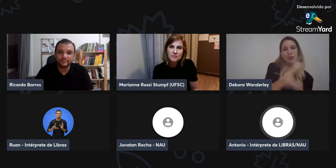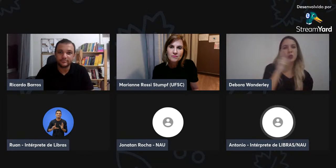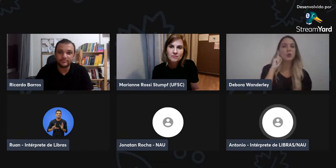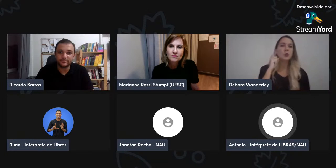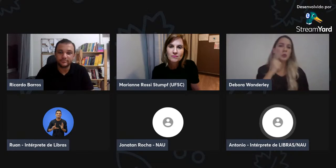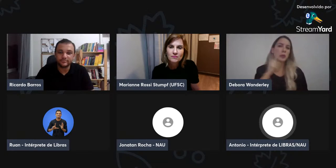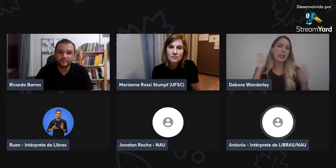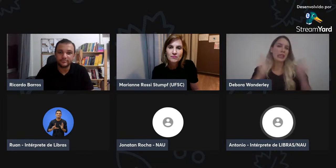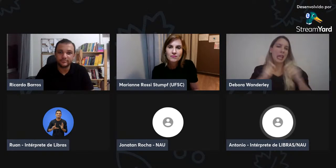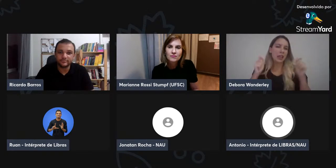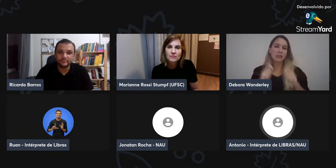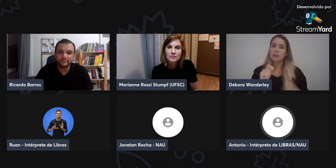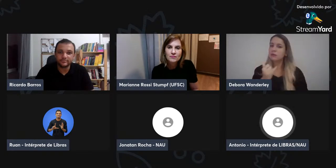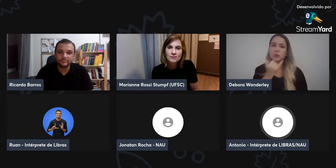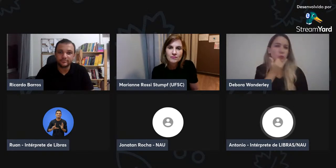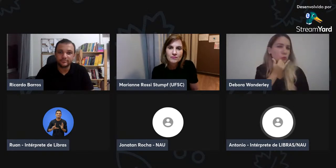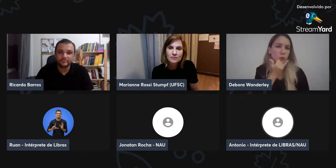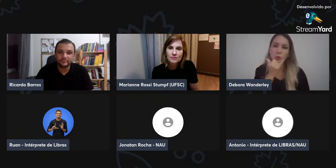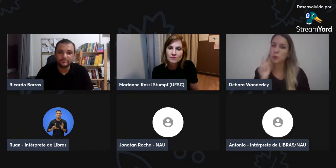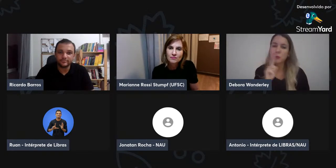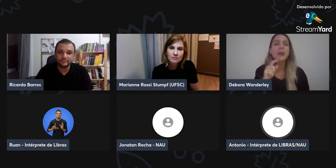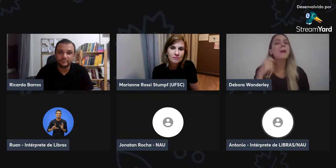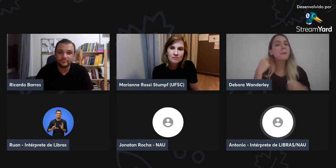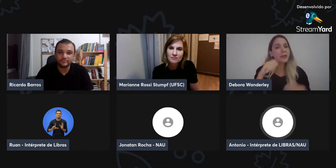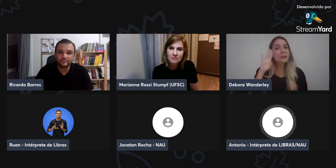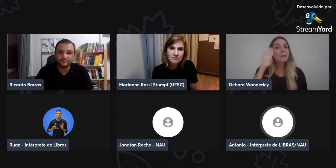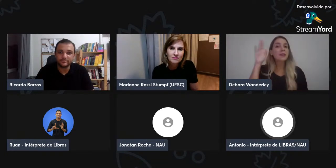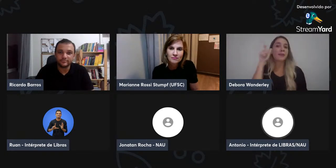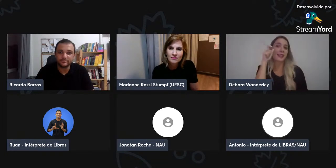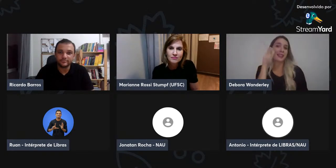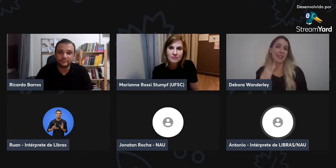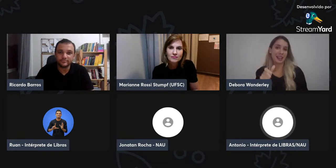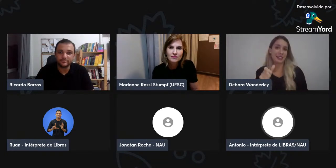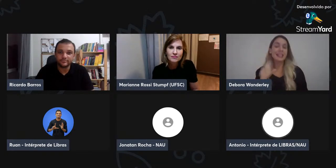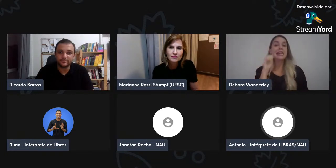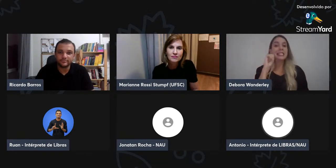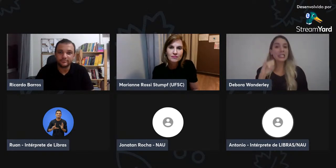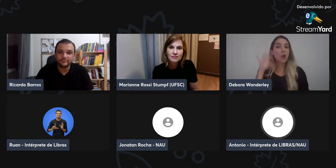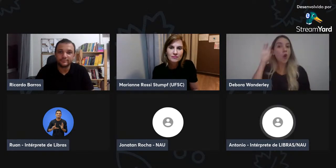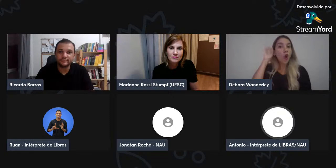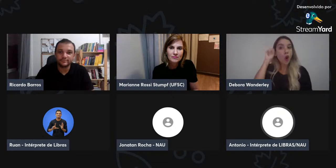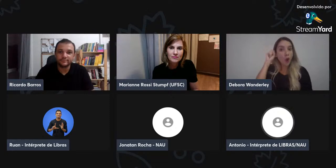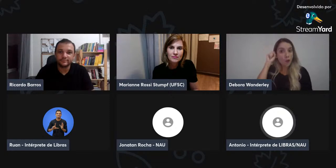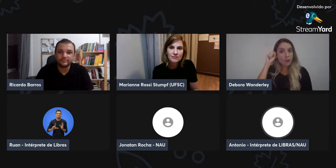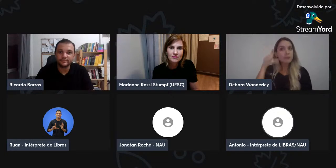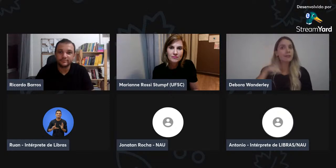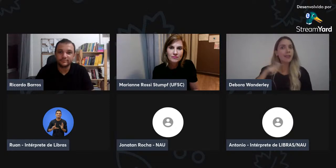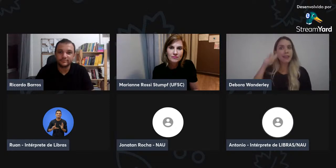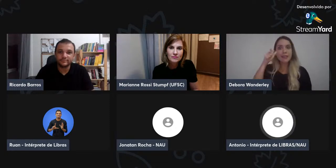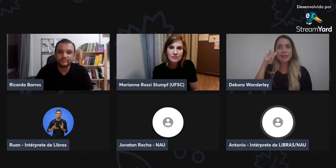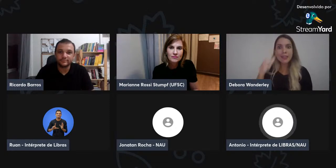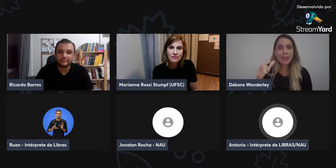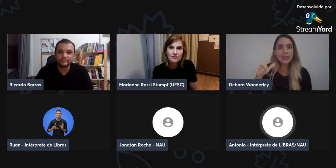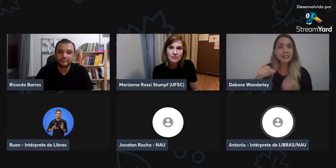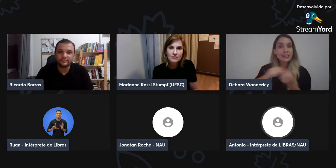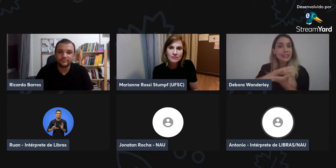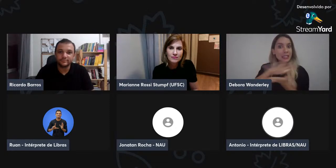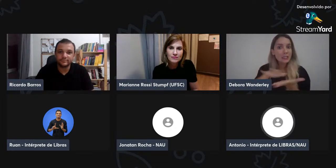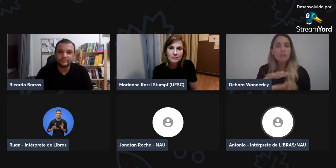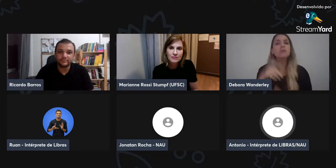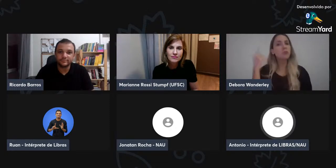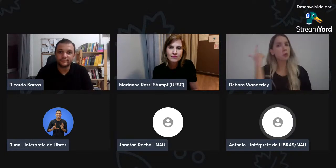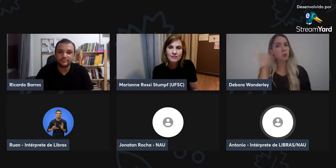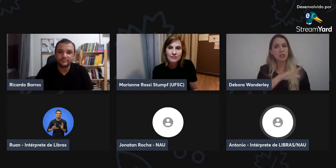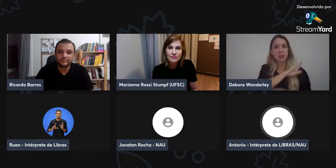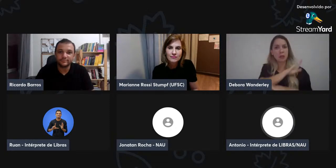por exemplo, com o ouvinte, que eles acham difícil, que, não, me desculpe, mas, principalmente, o quê? O ouvinte